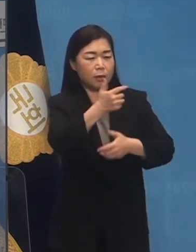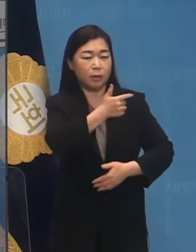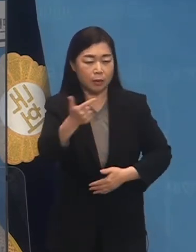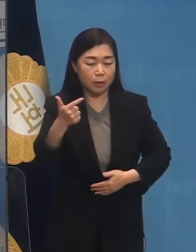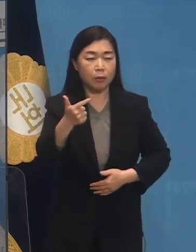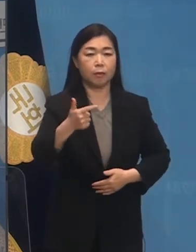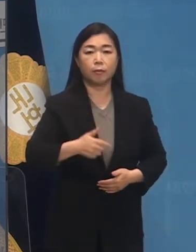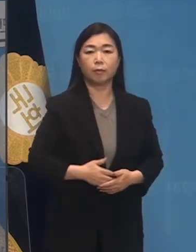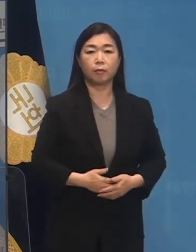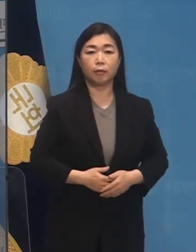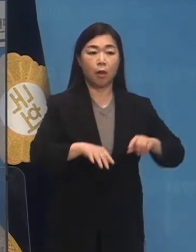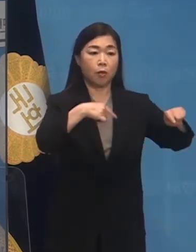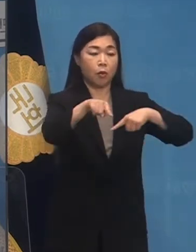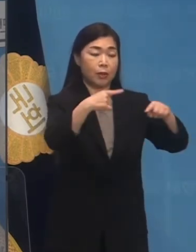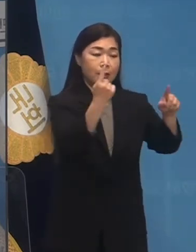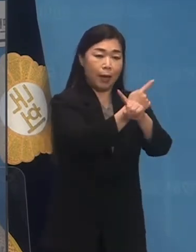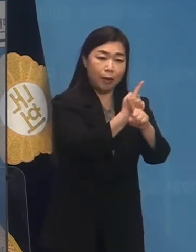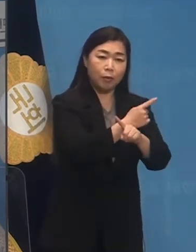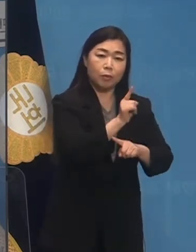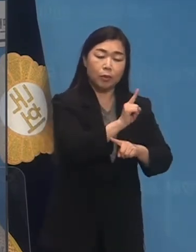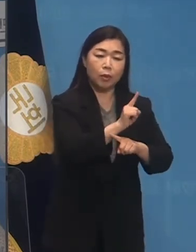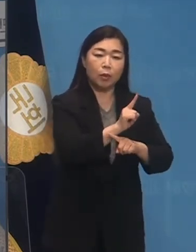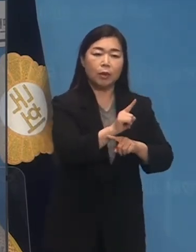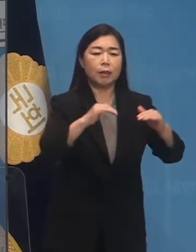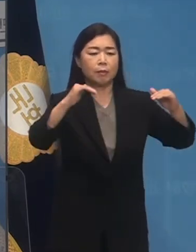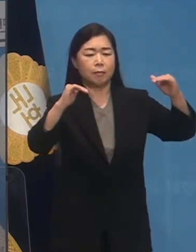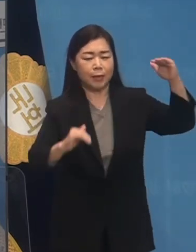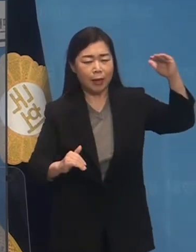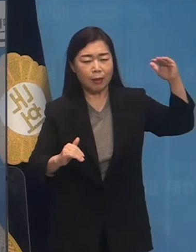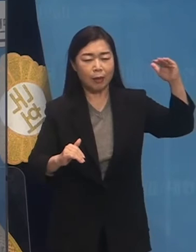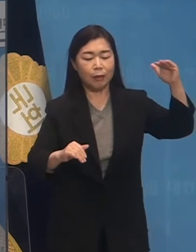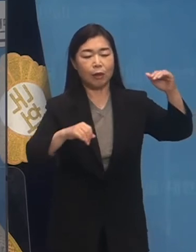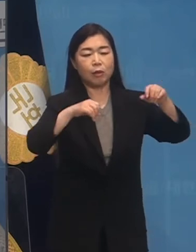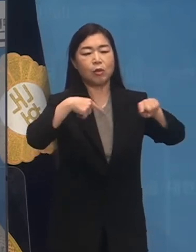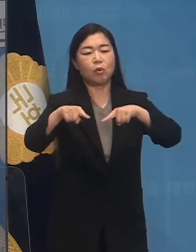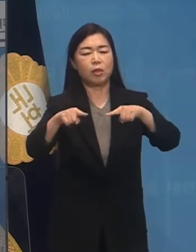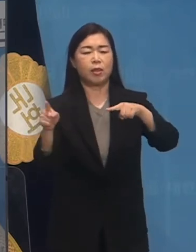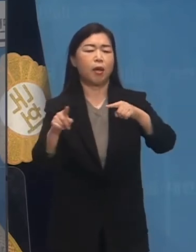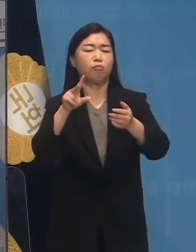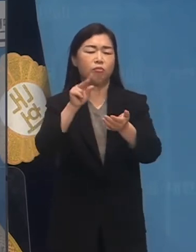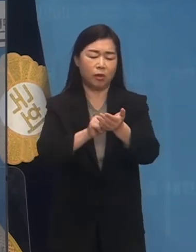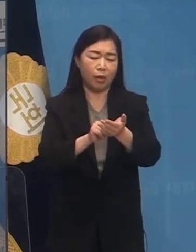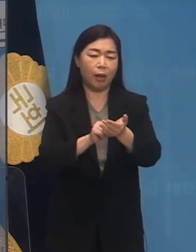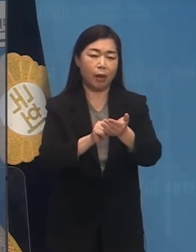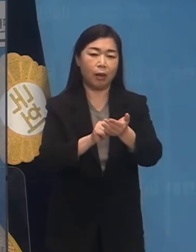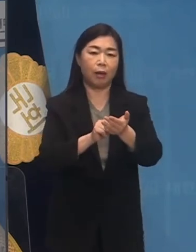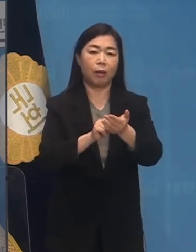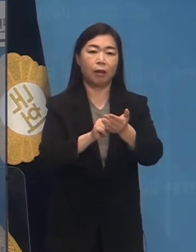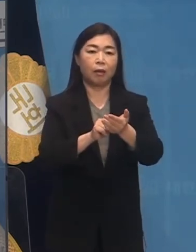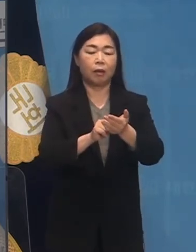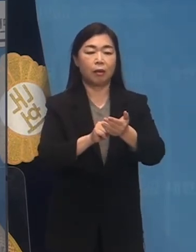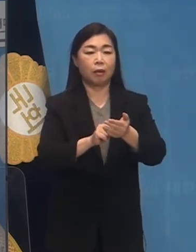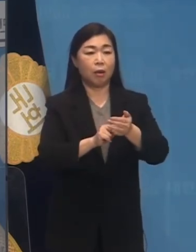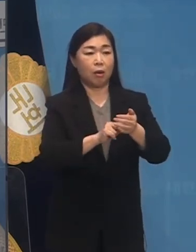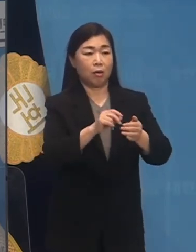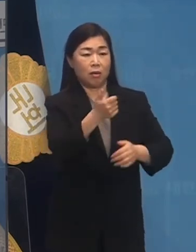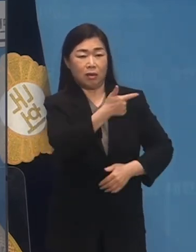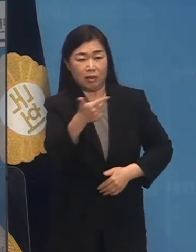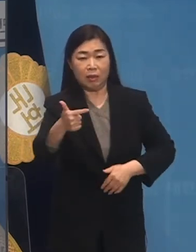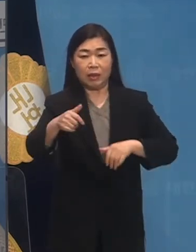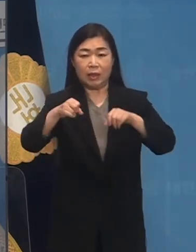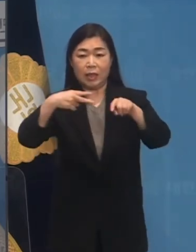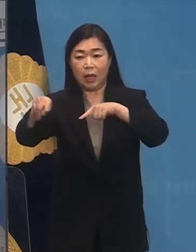뜨겁습니다. 정치개혁은 양극화된 양당 정치의 폐해를 극복하고 절차적